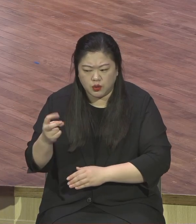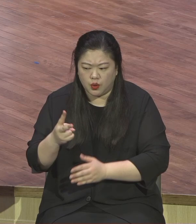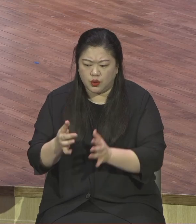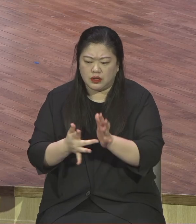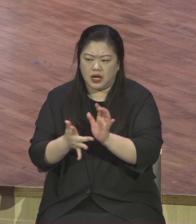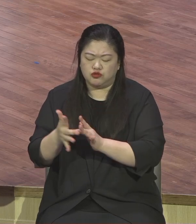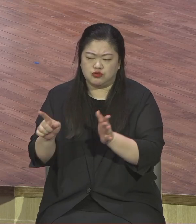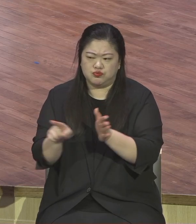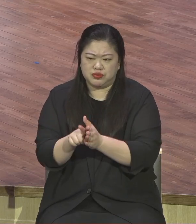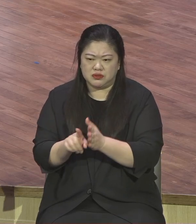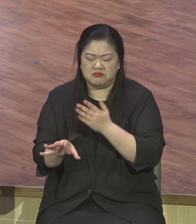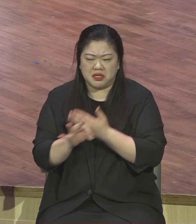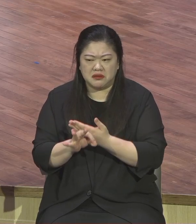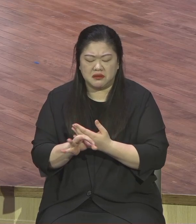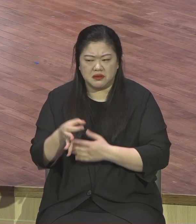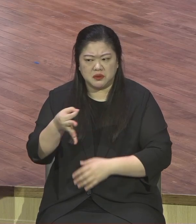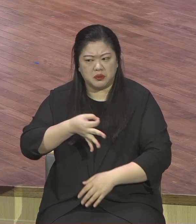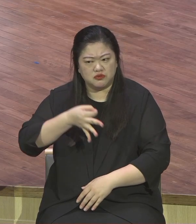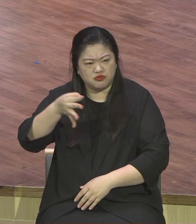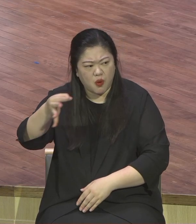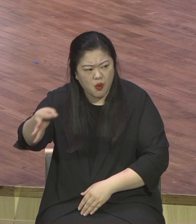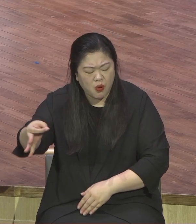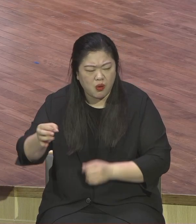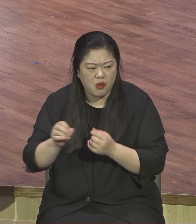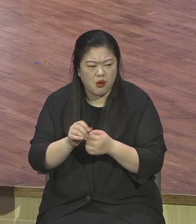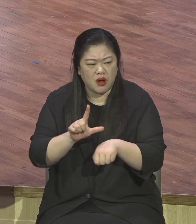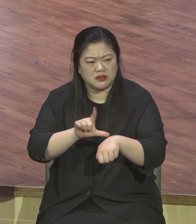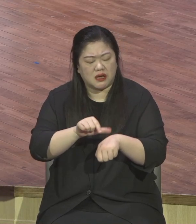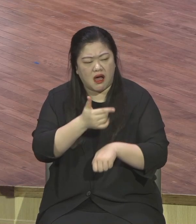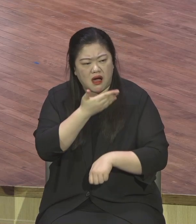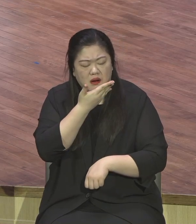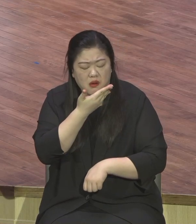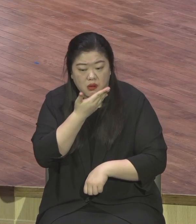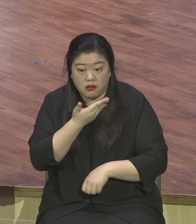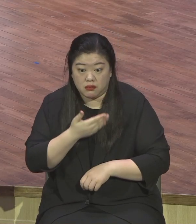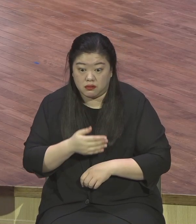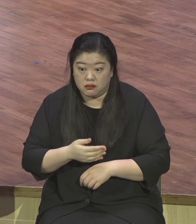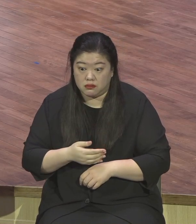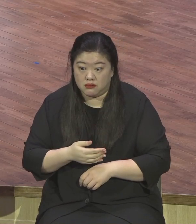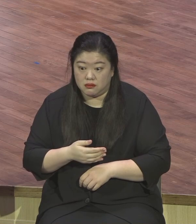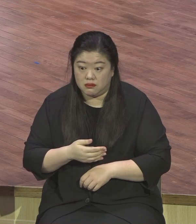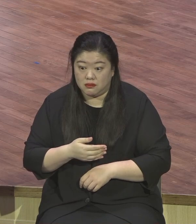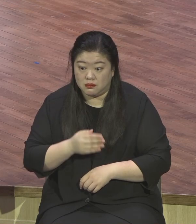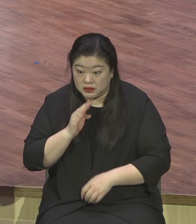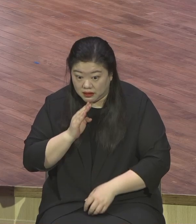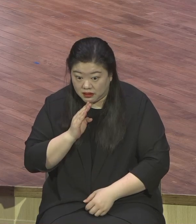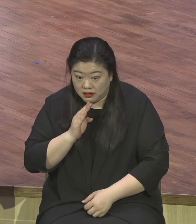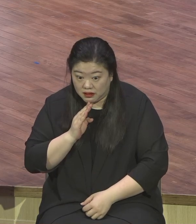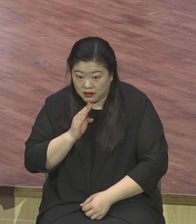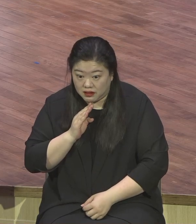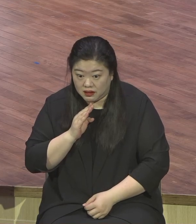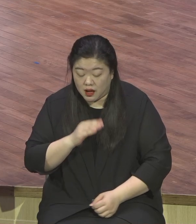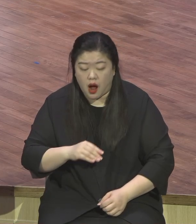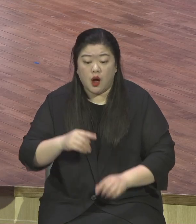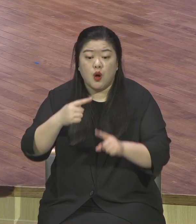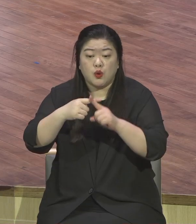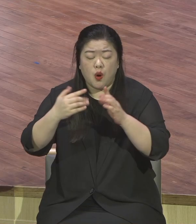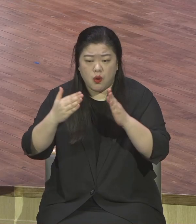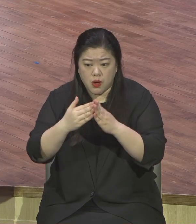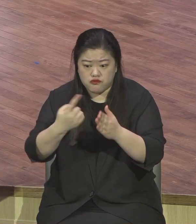시간을 뺏긴다 하더라 그렇습니다 교회를 다니다 보면 교회가 필요한 것은 헌신할 수도 있고 또 교회가